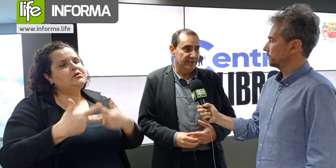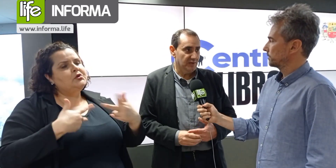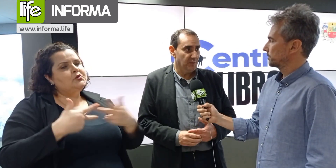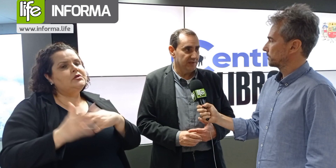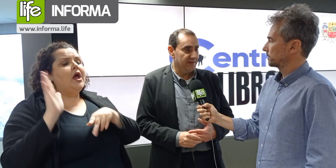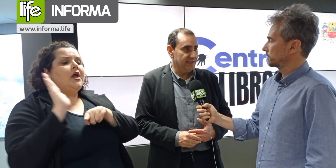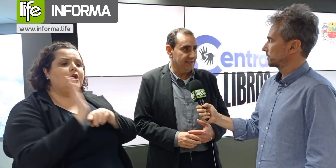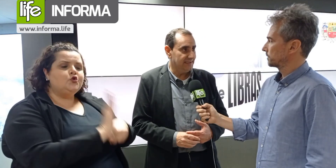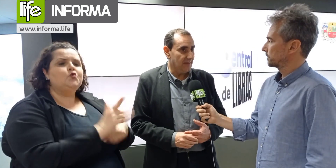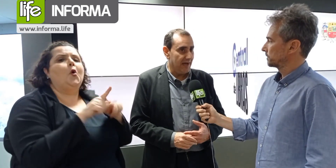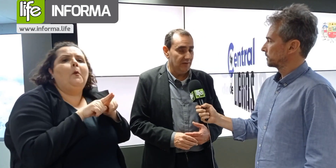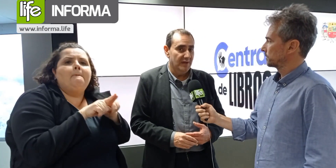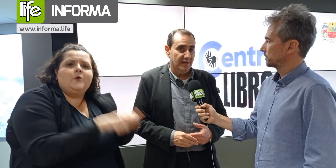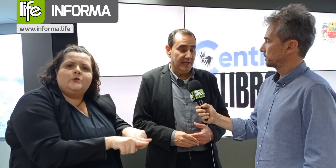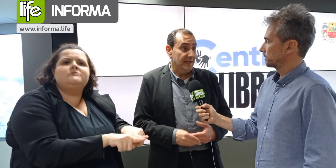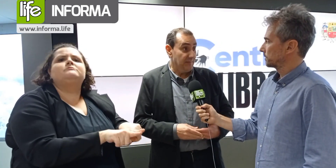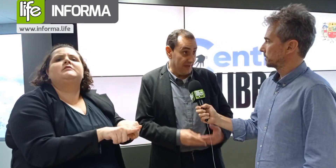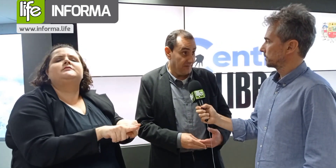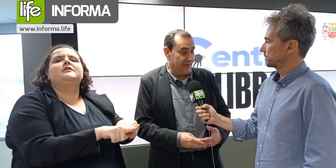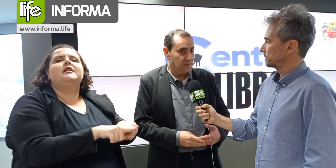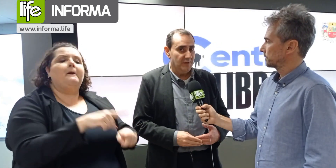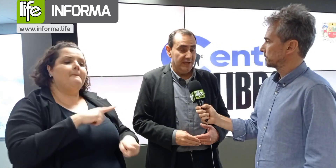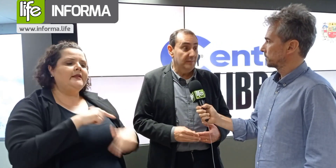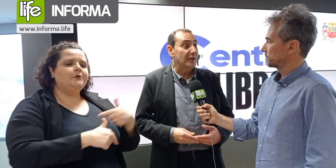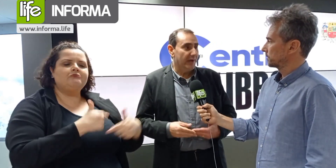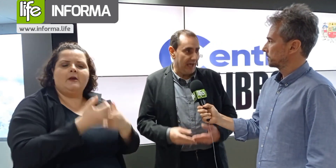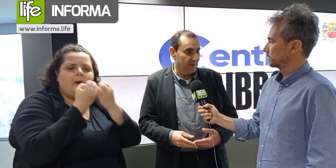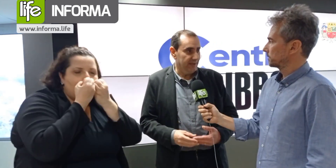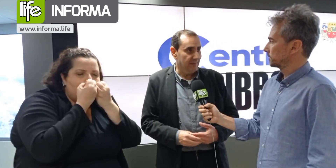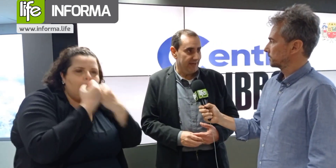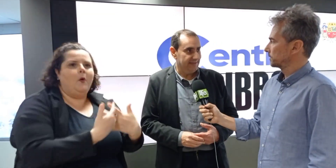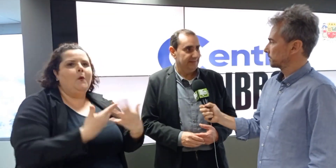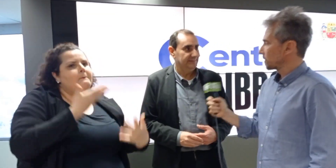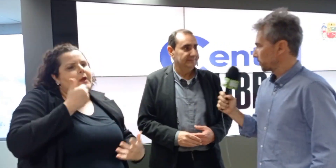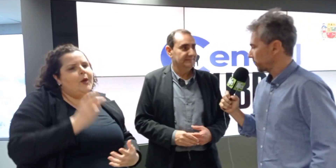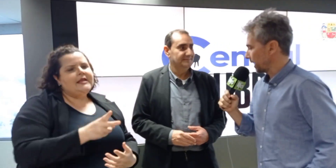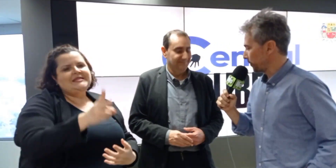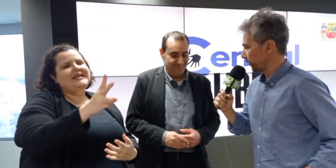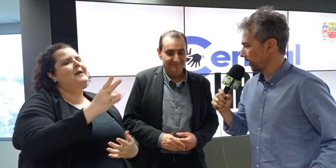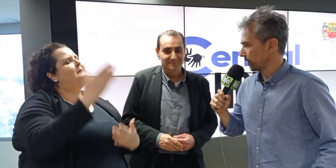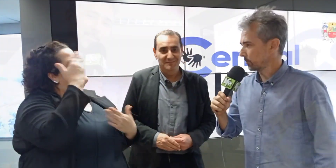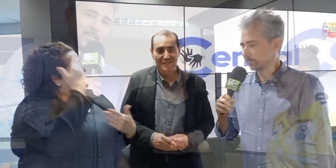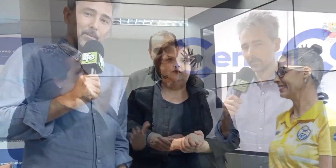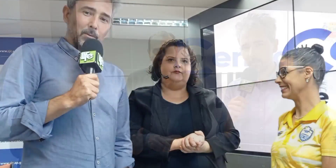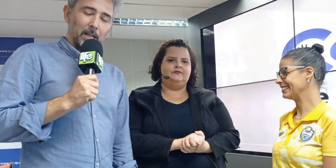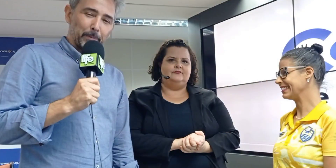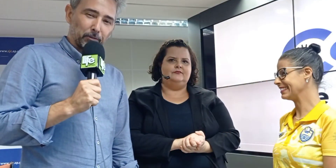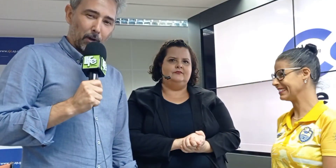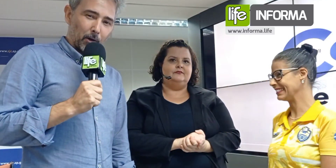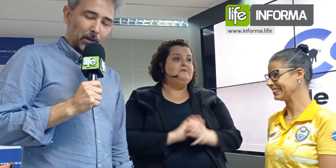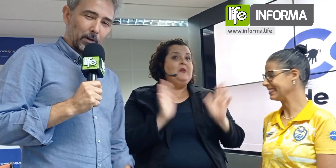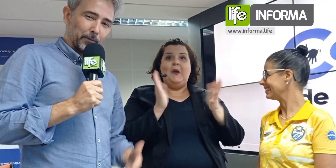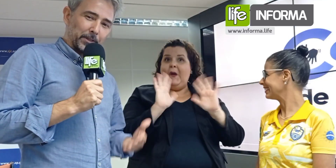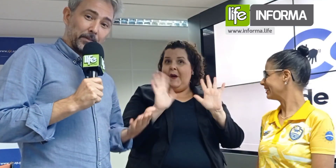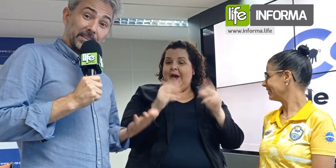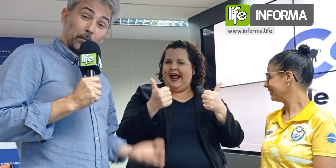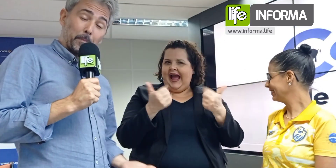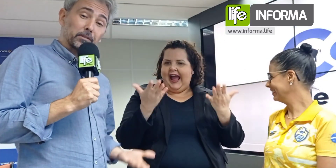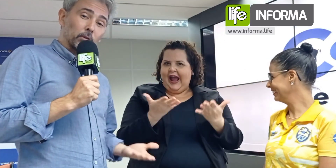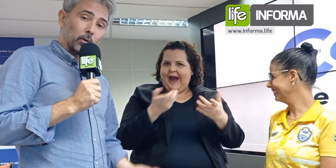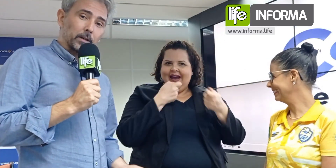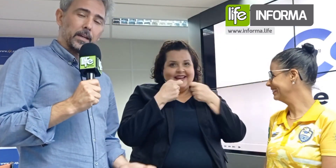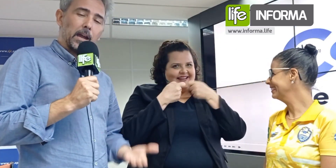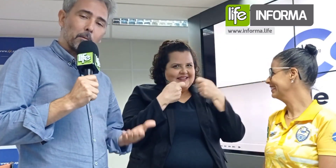nossas, para que a gente possa fazer esse trabalho bem feito e melhorá-lo ainda mais. Obrigado, prefeito. Olá, pessoal. Agora eu vou